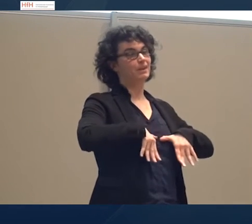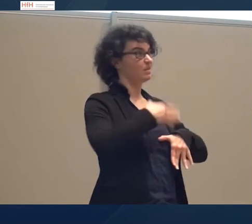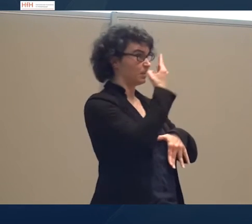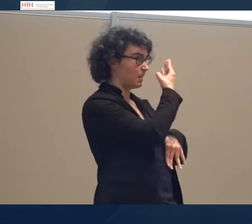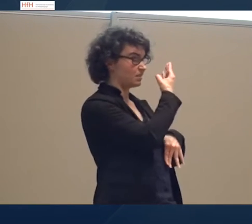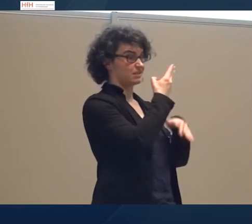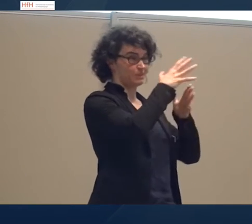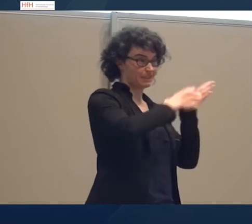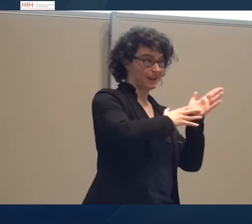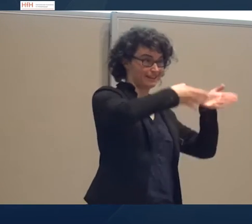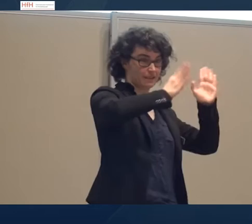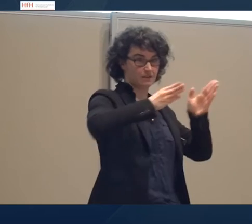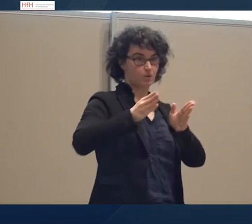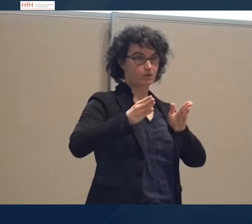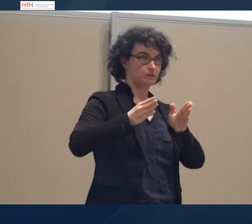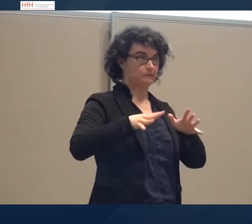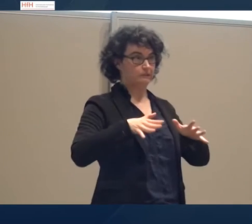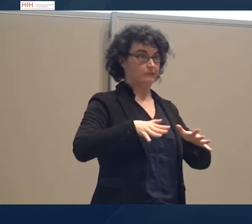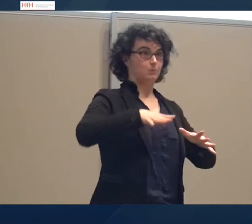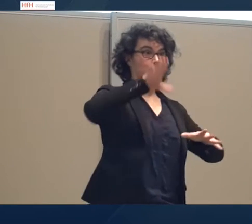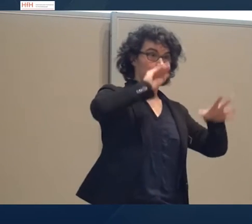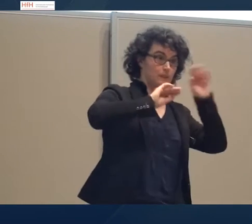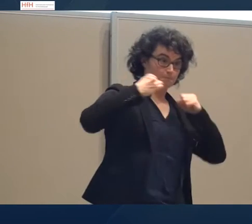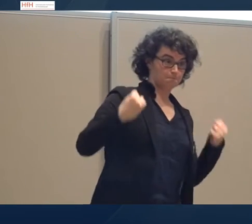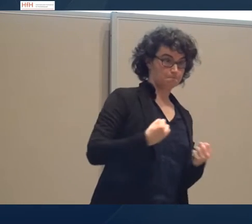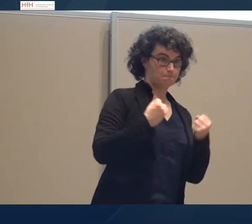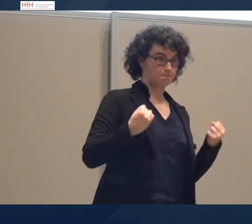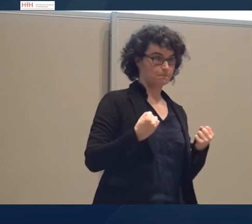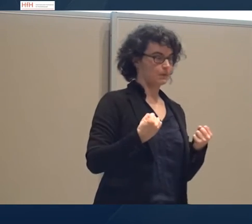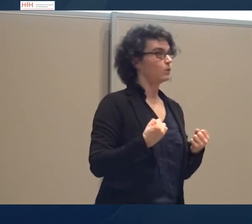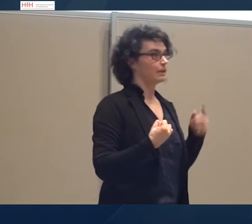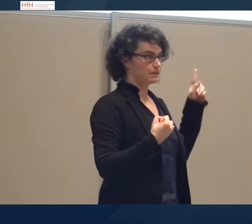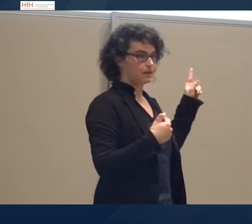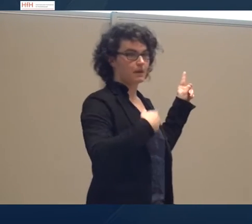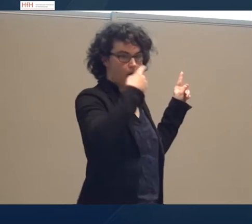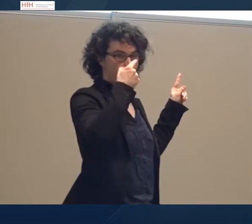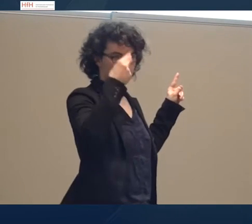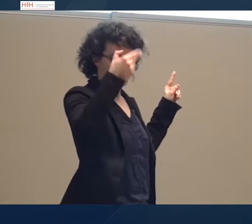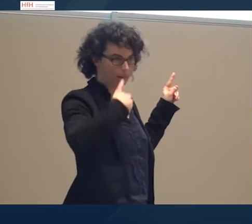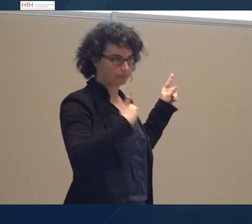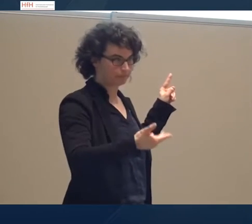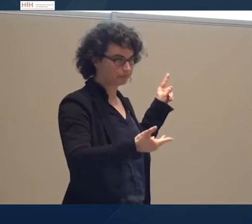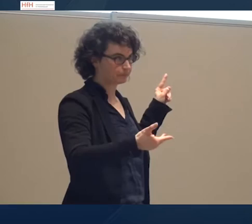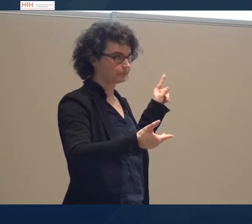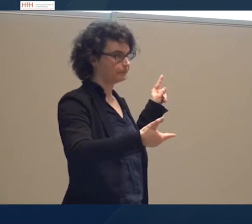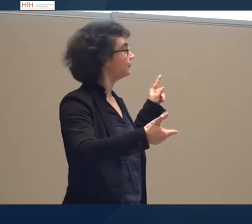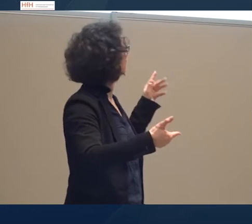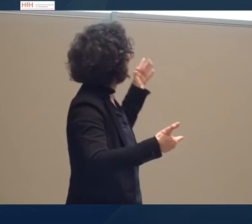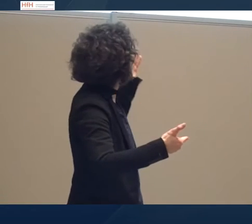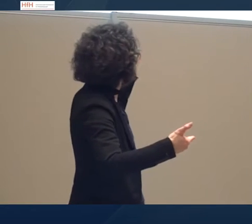Was wir jetzt, jetzt haben wir die Annahme. Ja, was wir jetzt als These formulieren, die jetzt zu prüfen gilt,